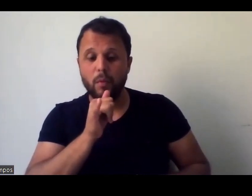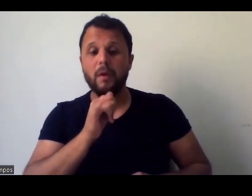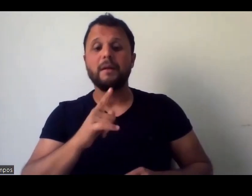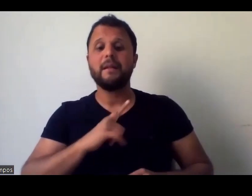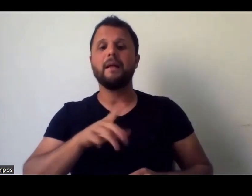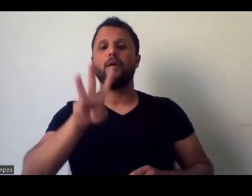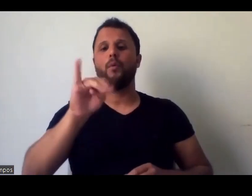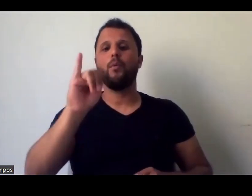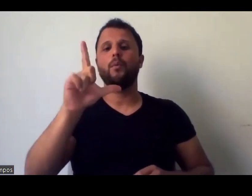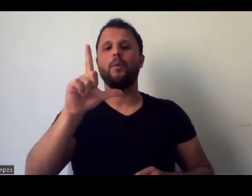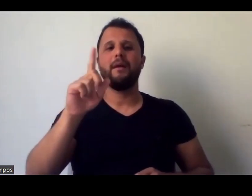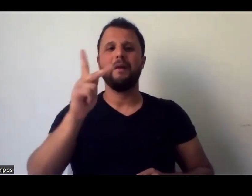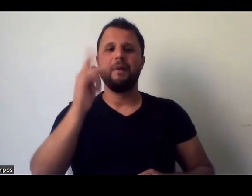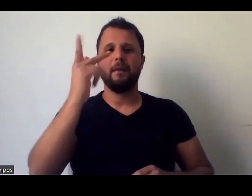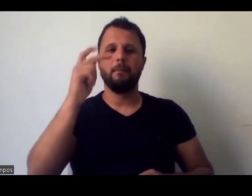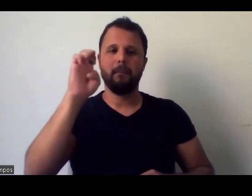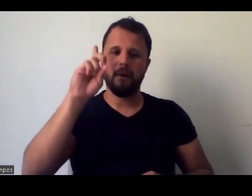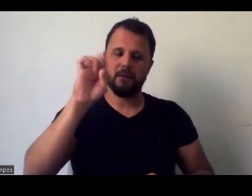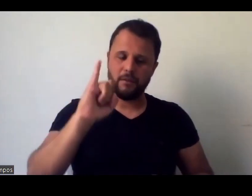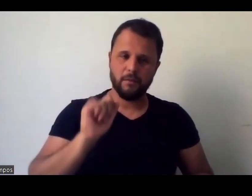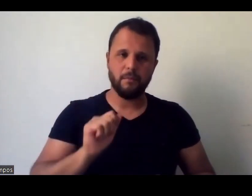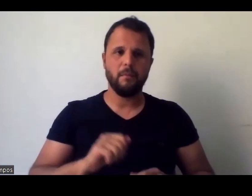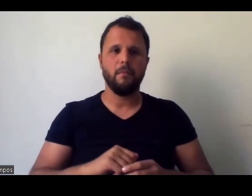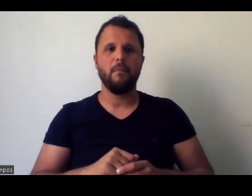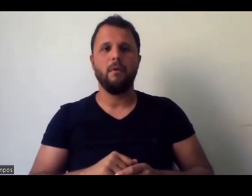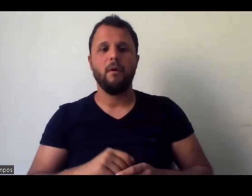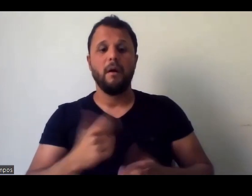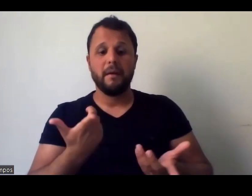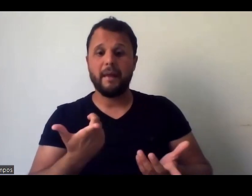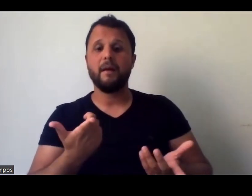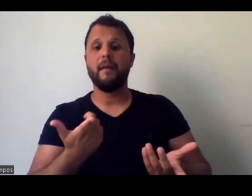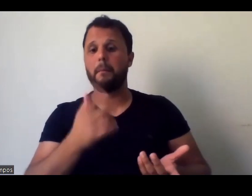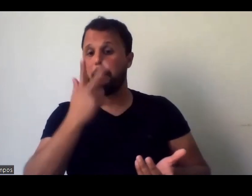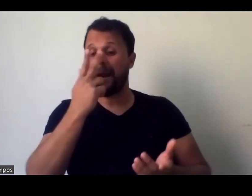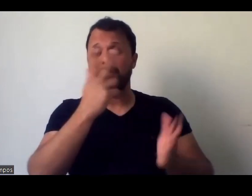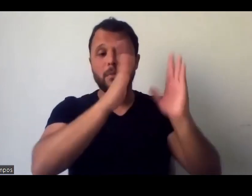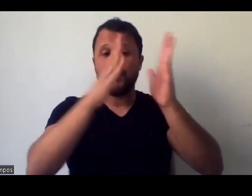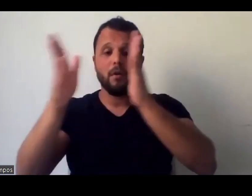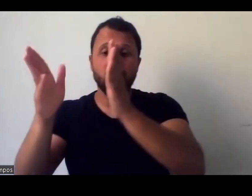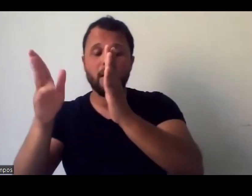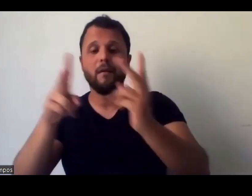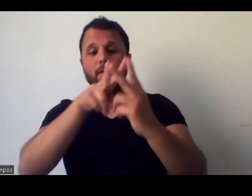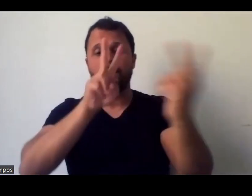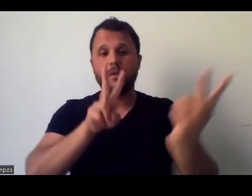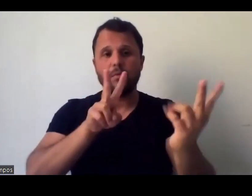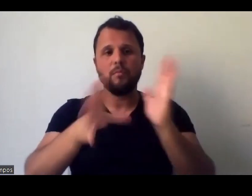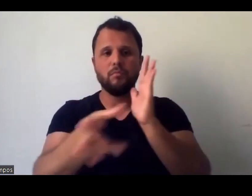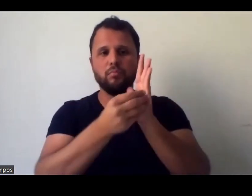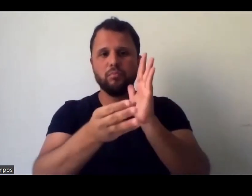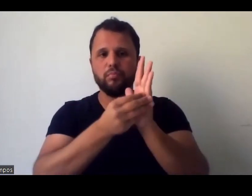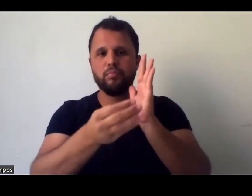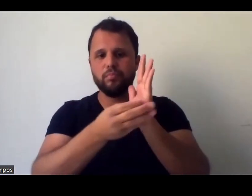enciclopédia gratuita aí que a gente tem, né, online e mundial, em relação aos verbetes sobre